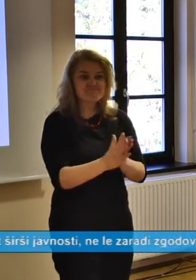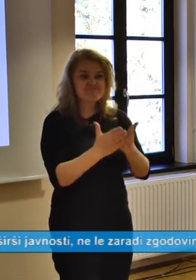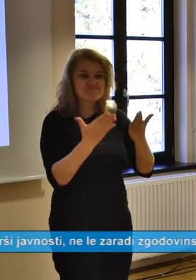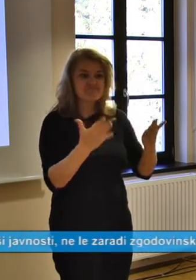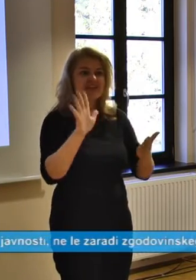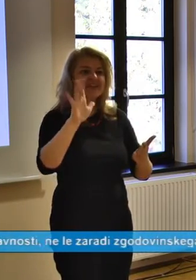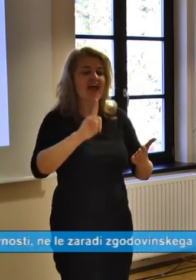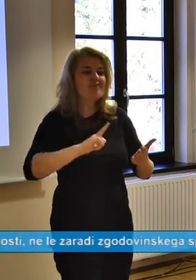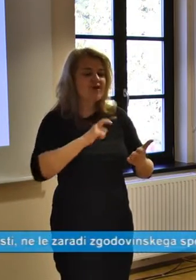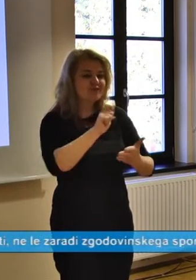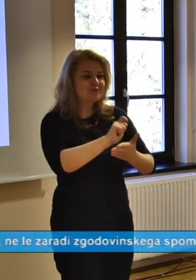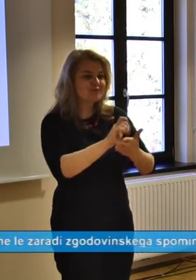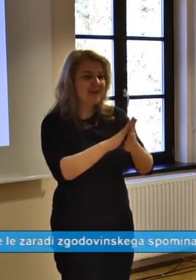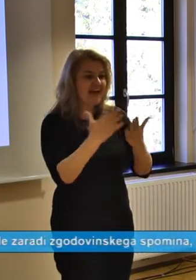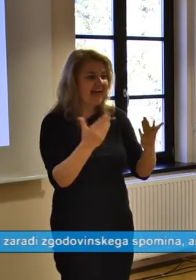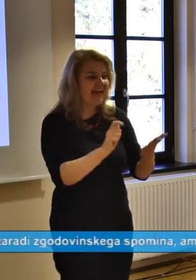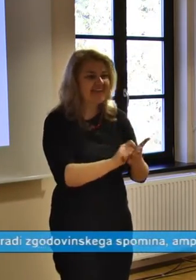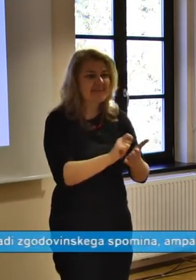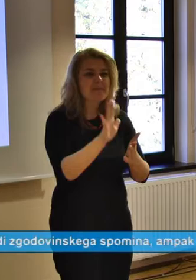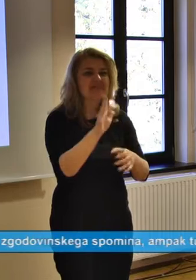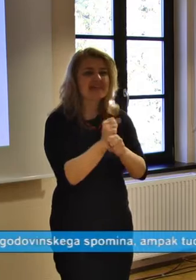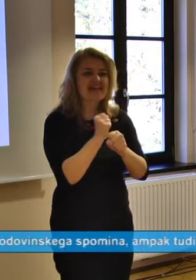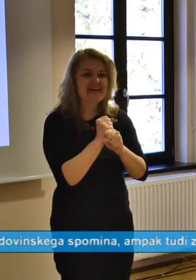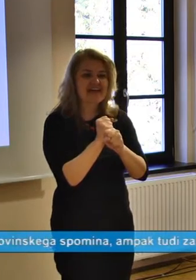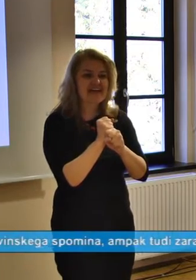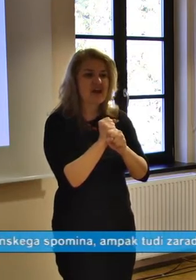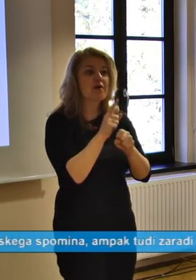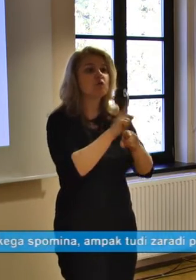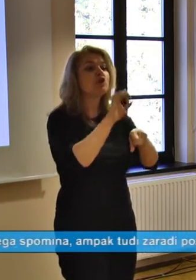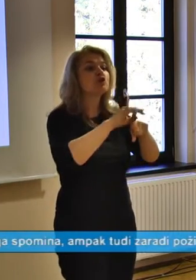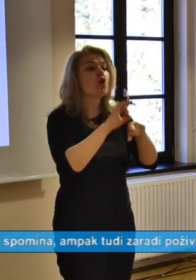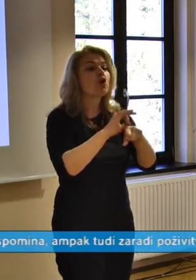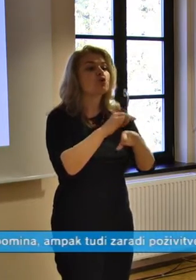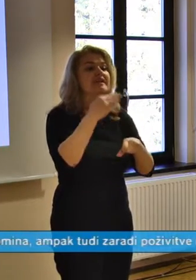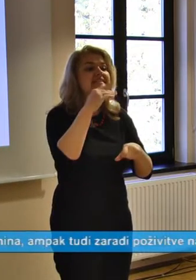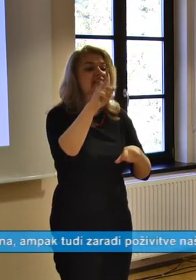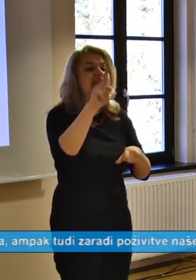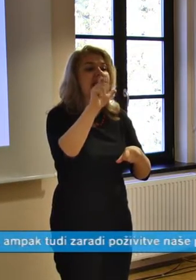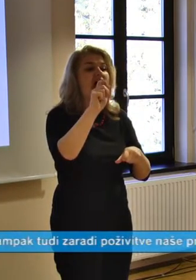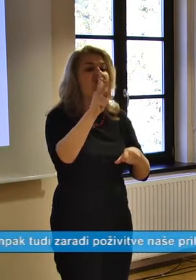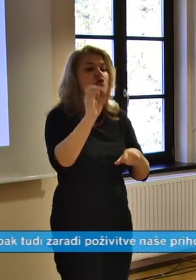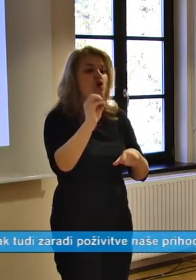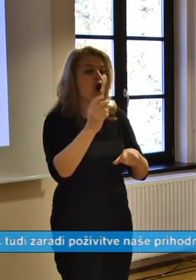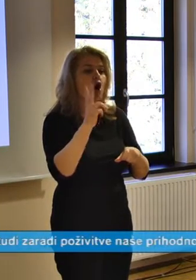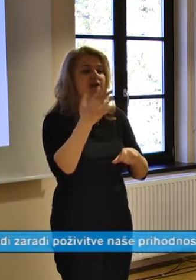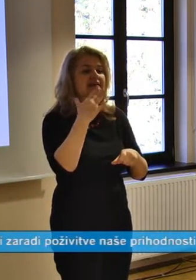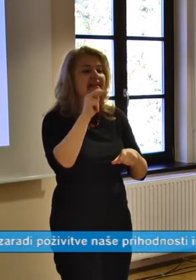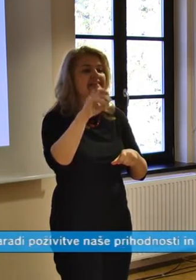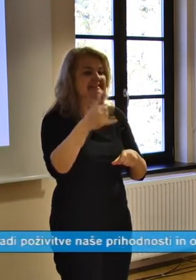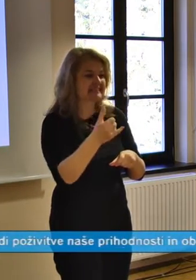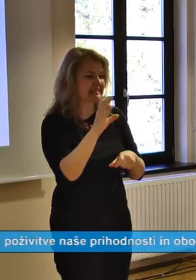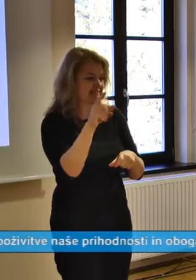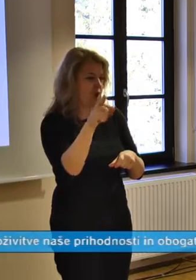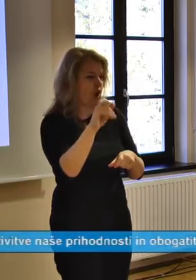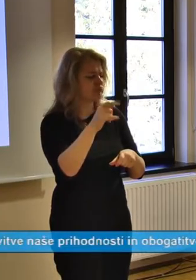fotografijo. Najbolj pa seveda dr. Slavo Krencov, ki je bil